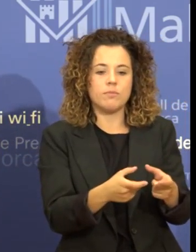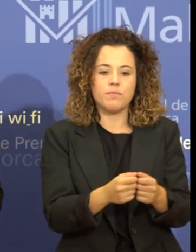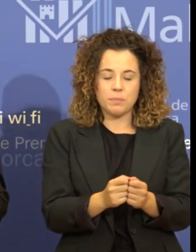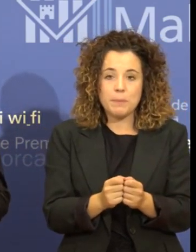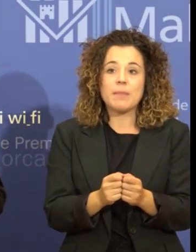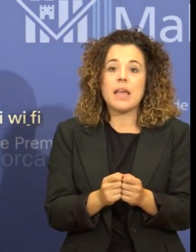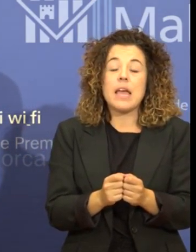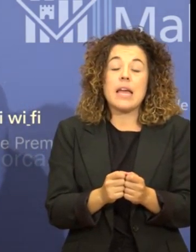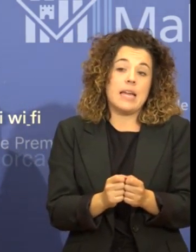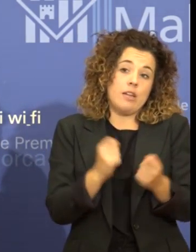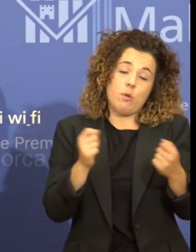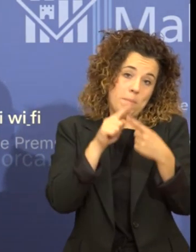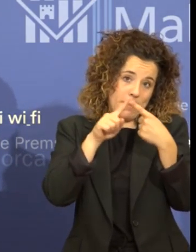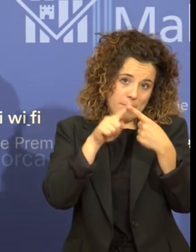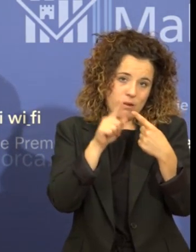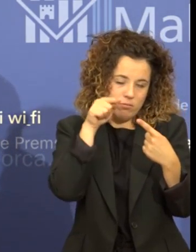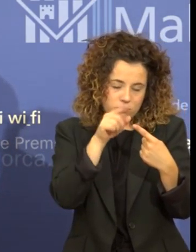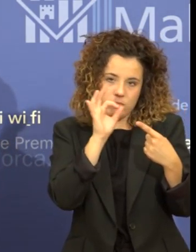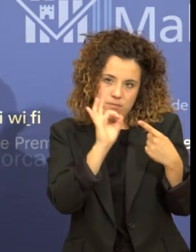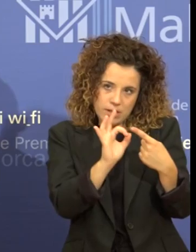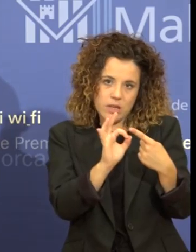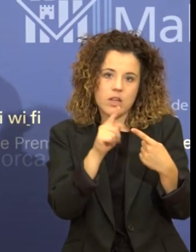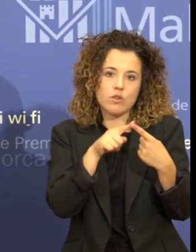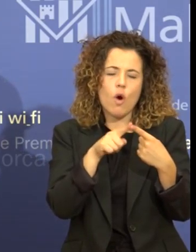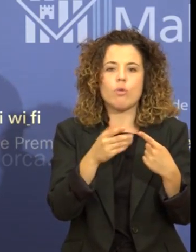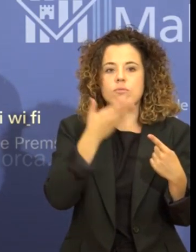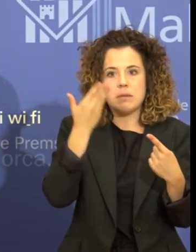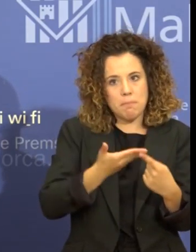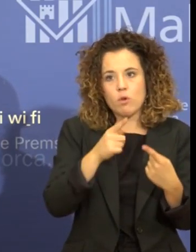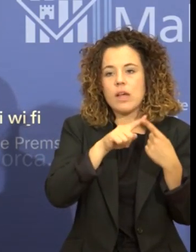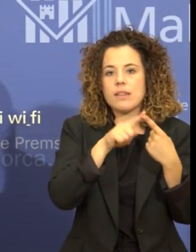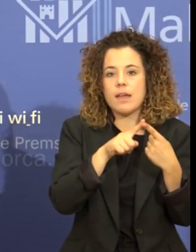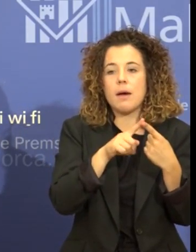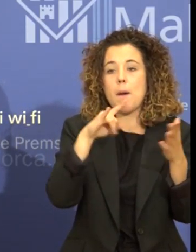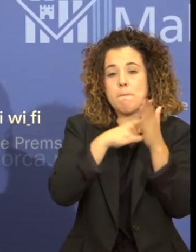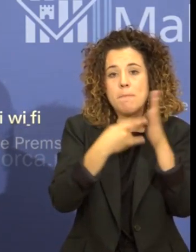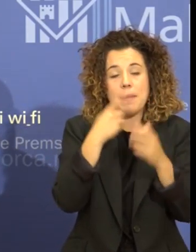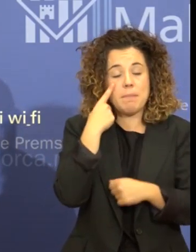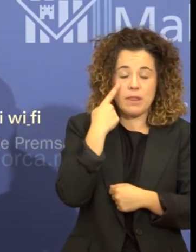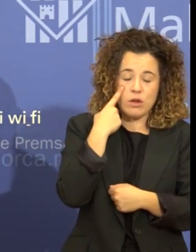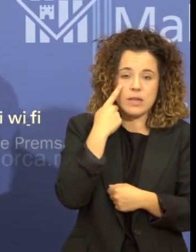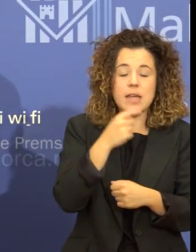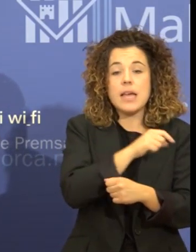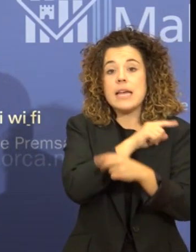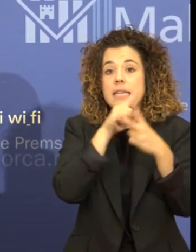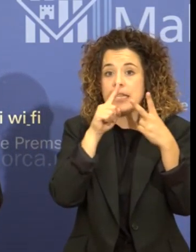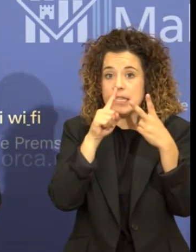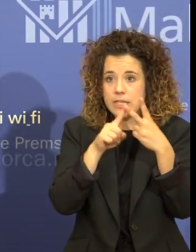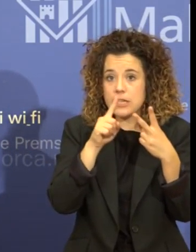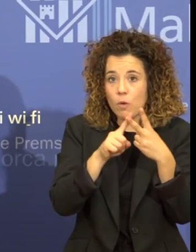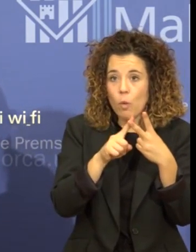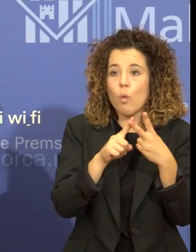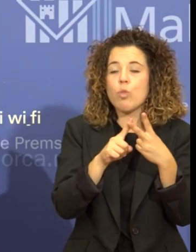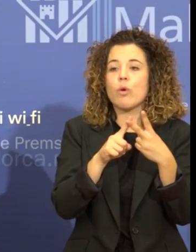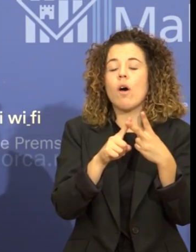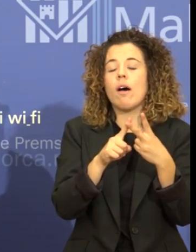Aquest seria el primer gran bloc, el pla d'inspeccions pròpiment dit, i després, el segon gran bloc